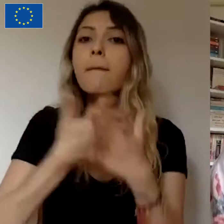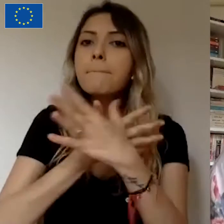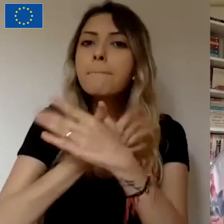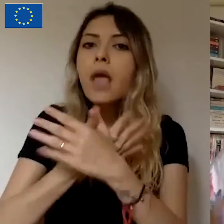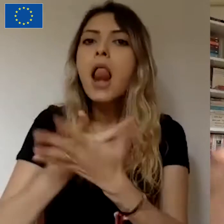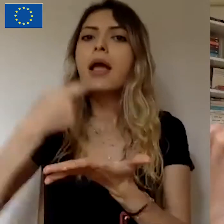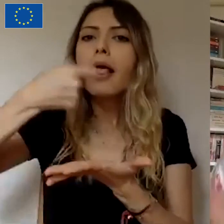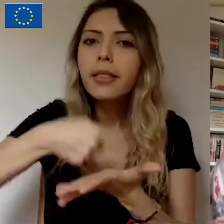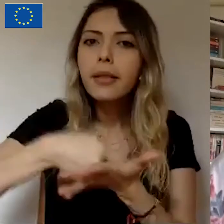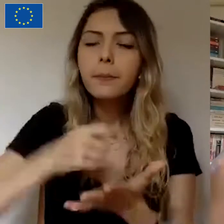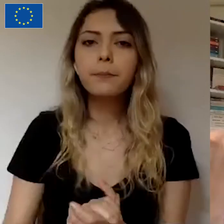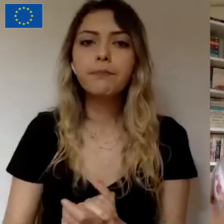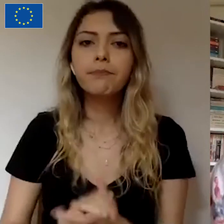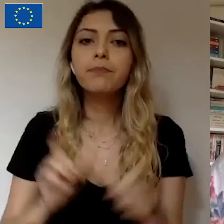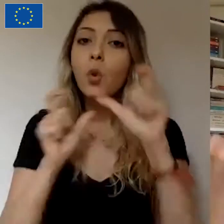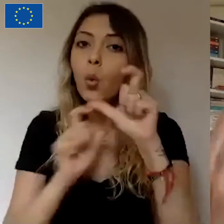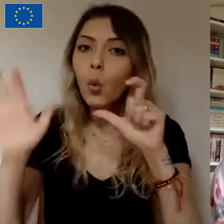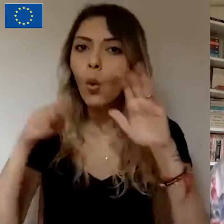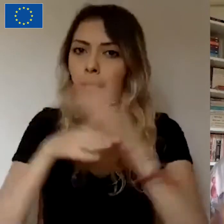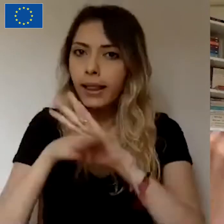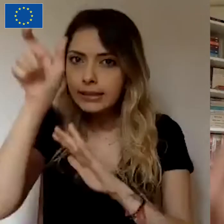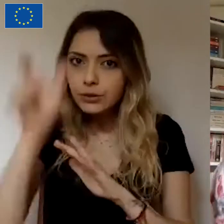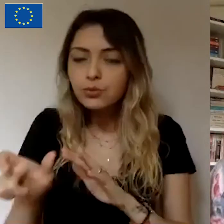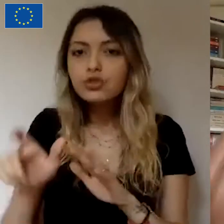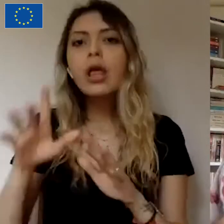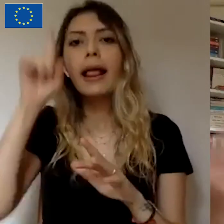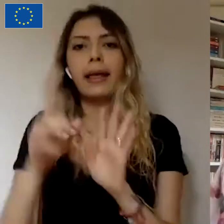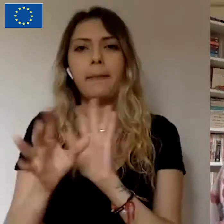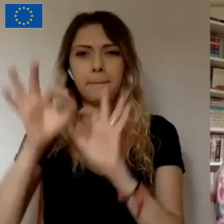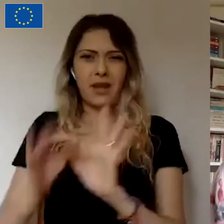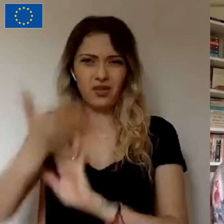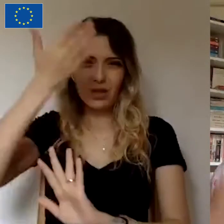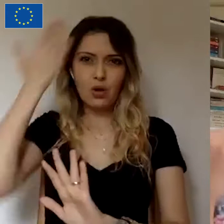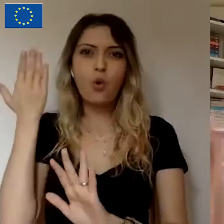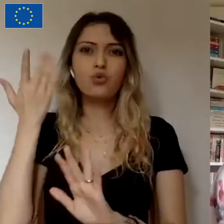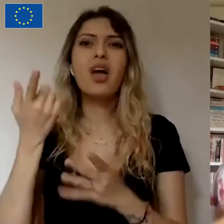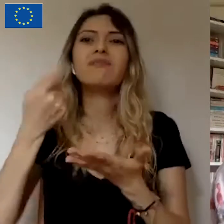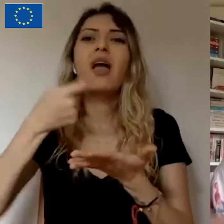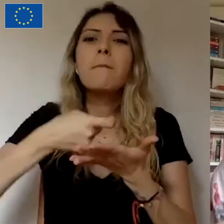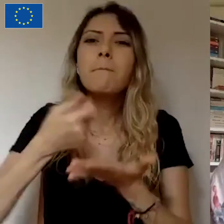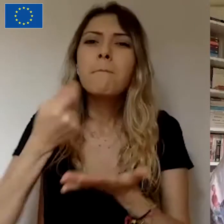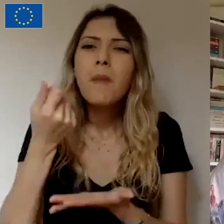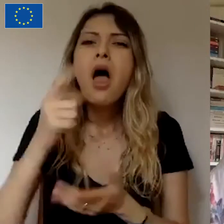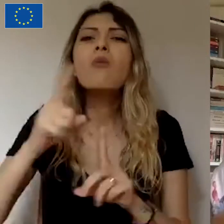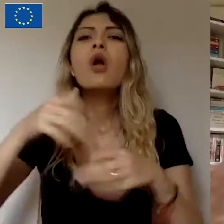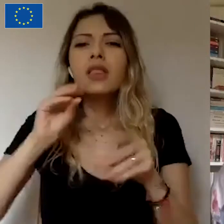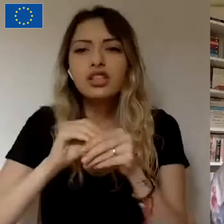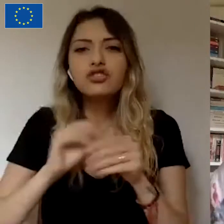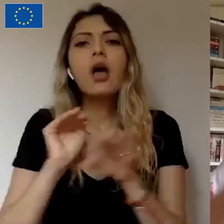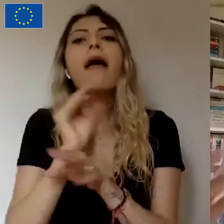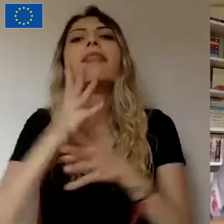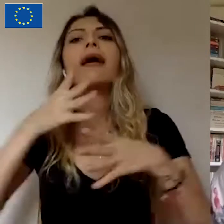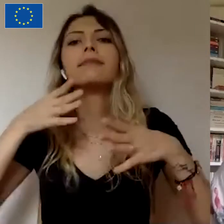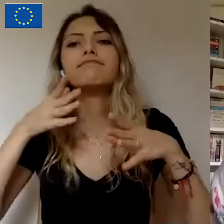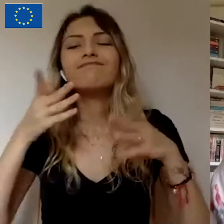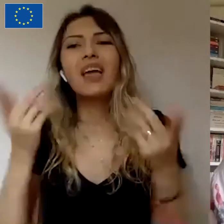sosyal girişimler genelde başlamadan destek bulamadıkları için hayata geçirilemiyorlardı. Ve biz aslında Fon Gogo ya da kitlesel